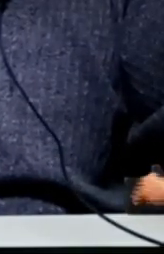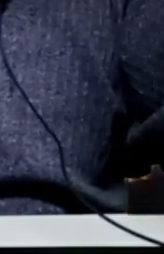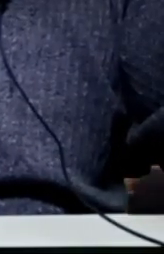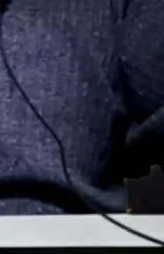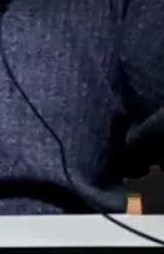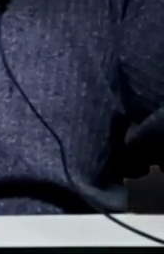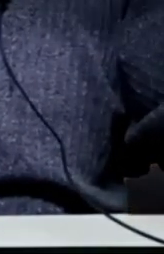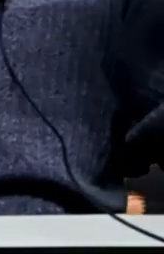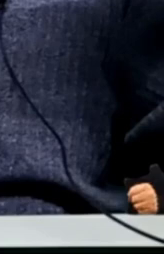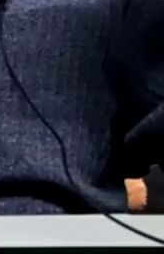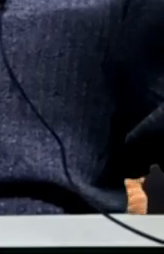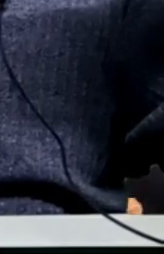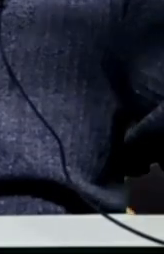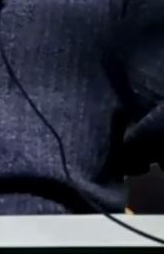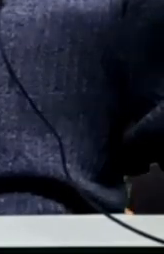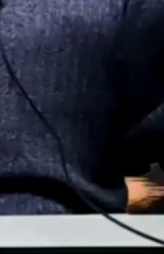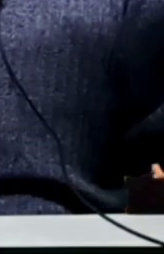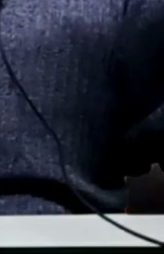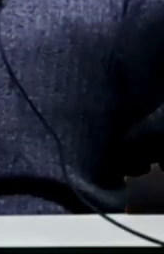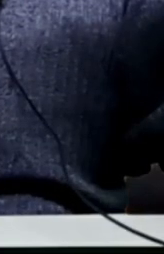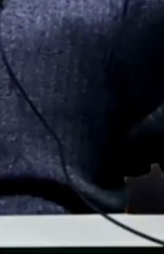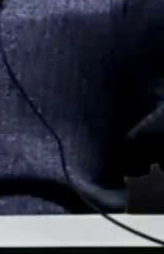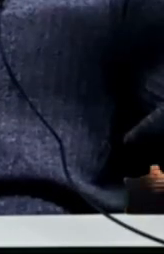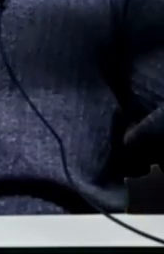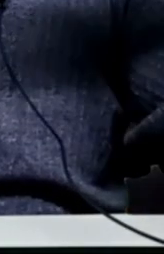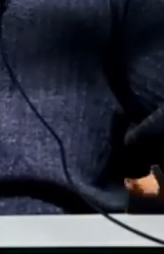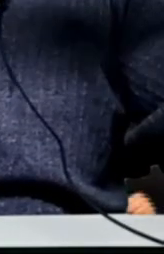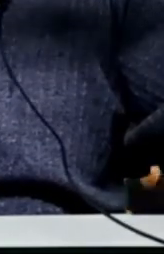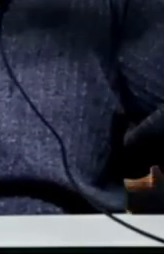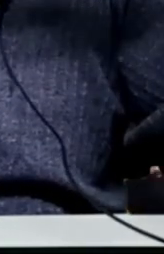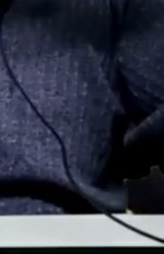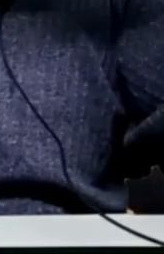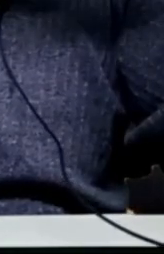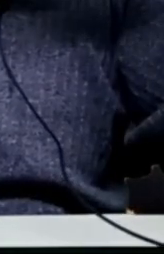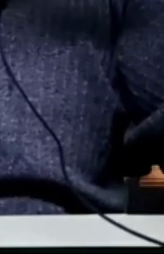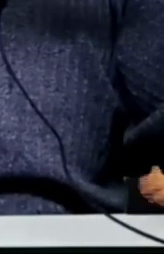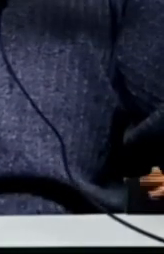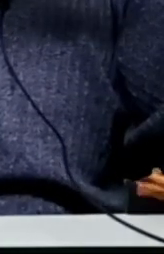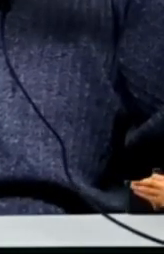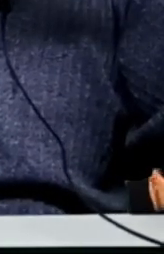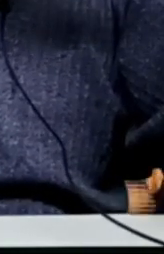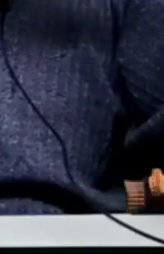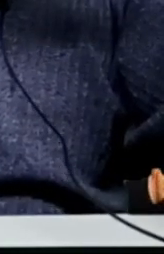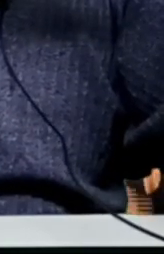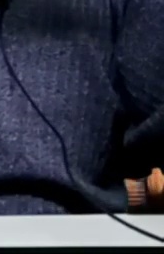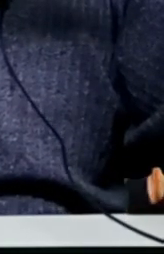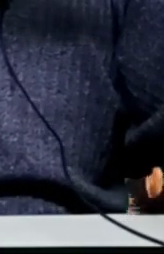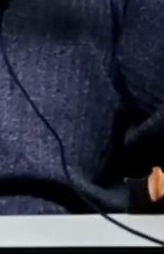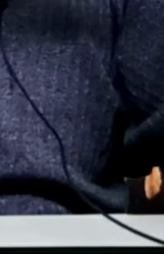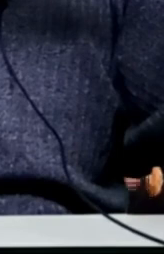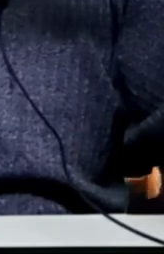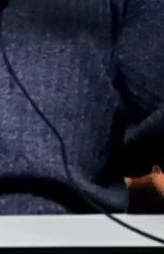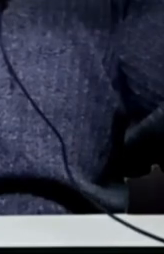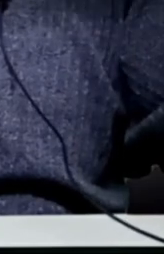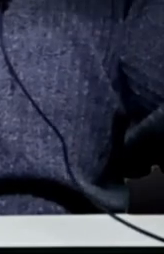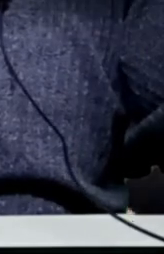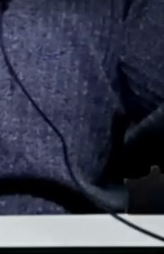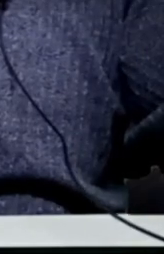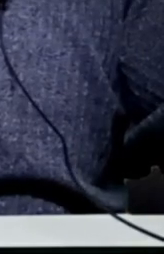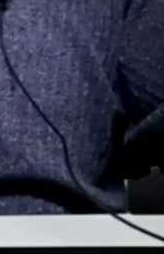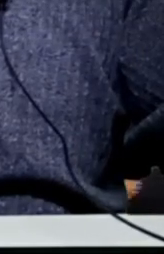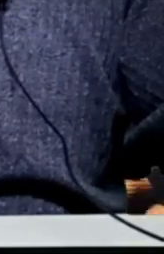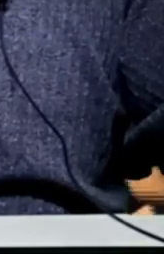reconocido Que el sistema de salud De México Tiene un grado Muy importante De deterioro Por falta de inversión Por falta de Una